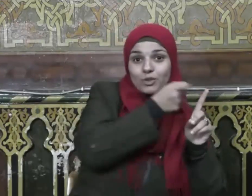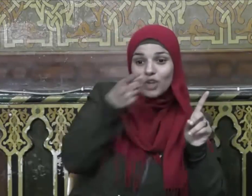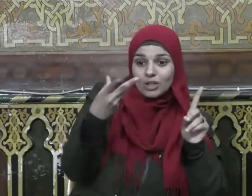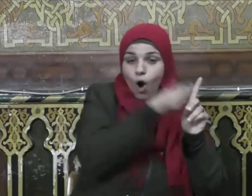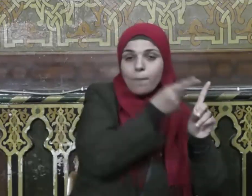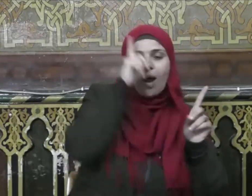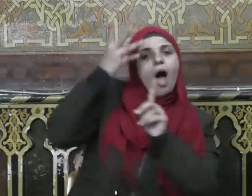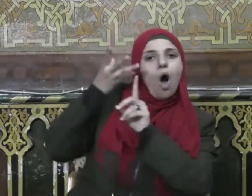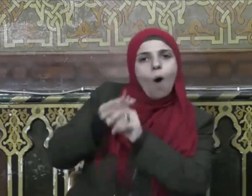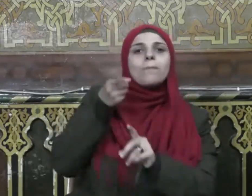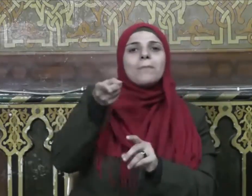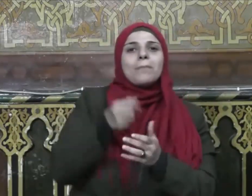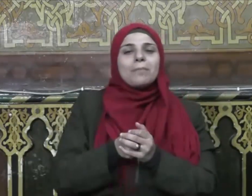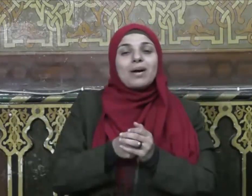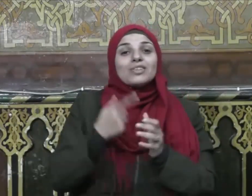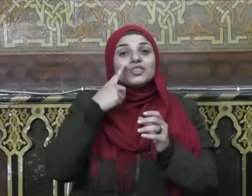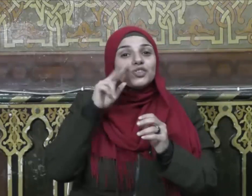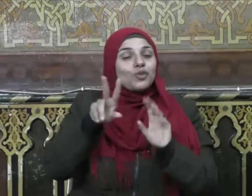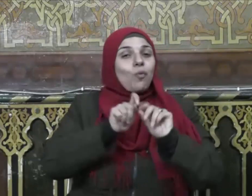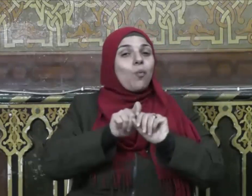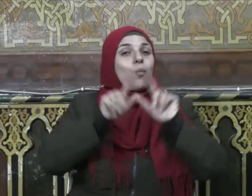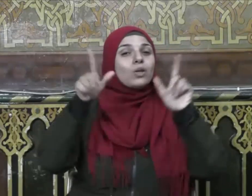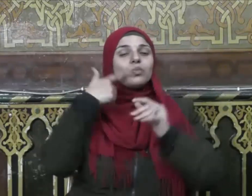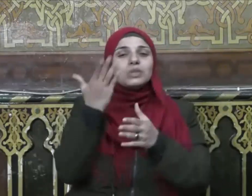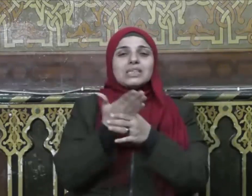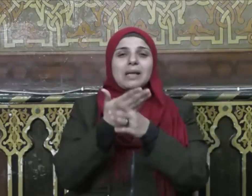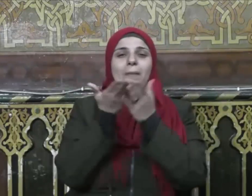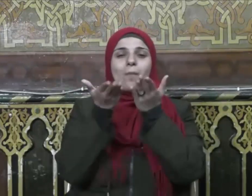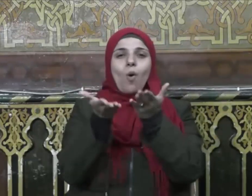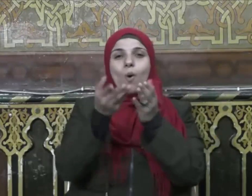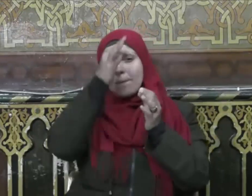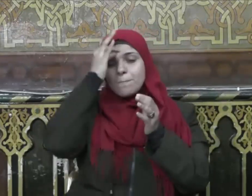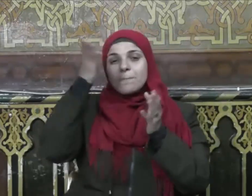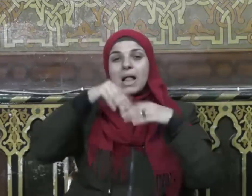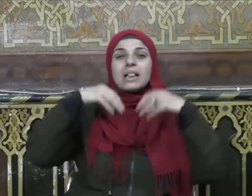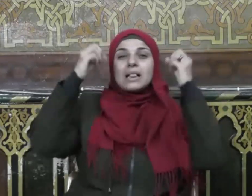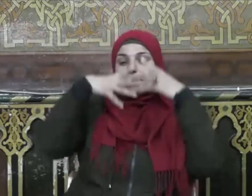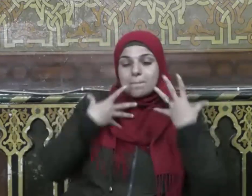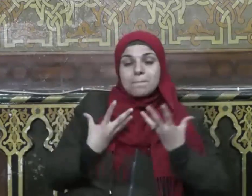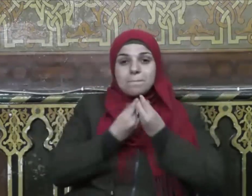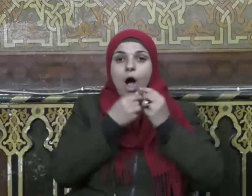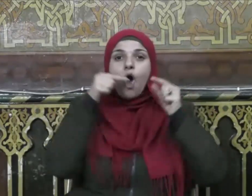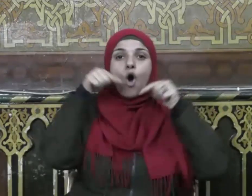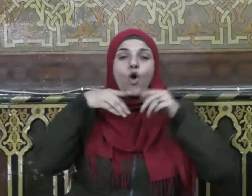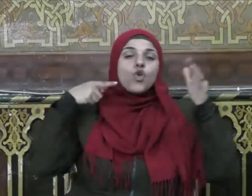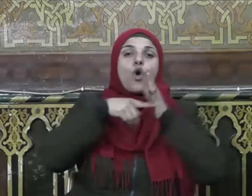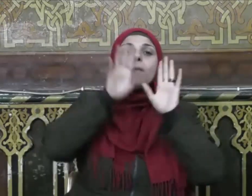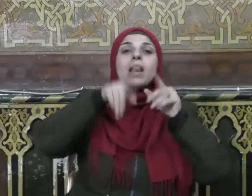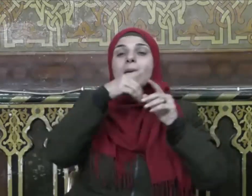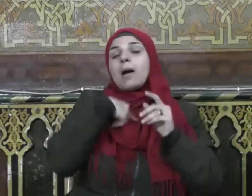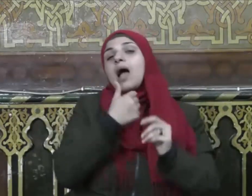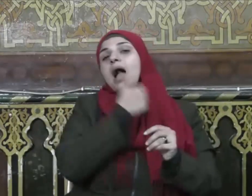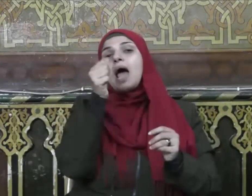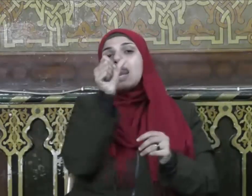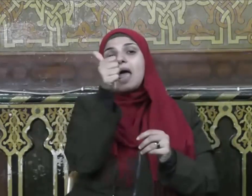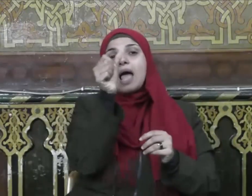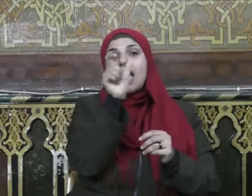وكذلك تكون سببا للحشر معهم يوم القيامة فعن أنس بن مالك رضي الله